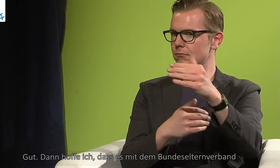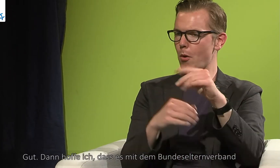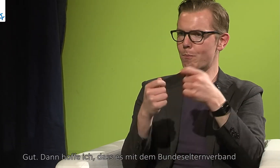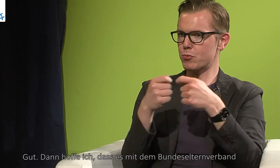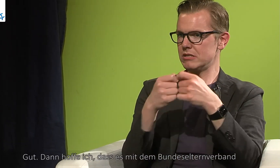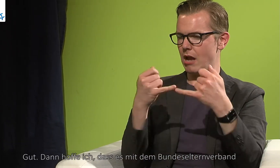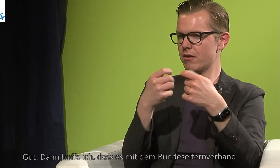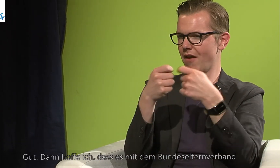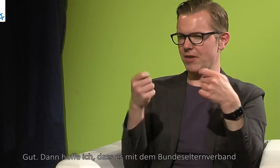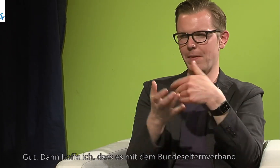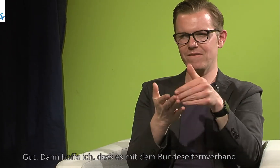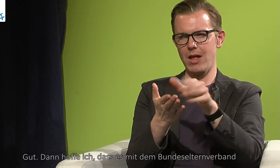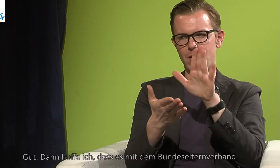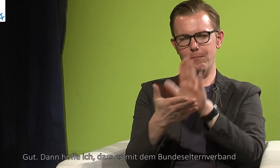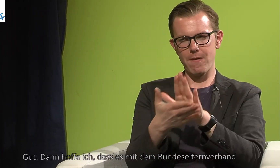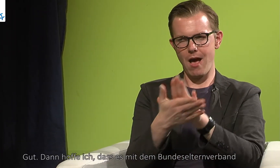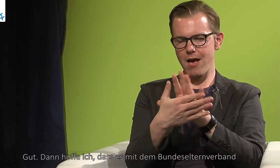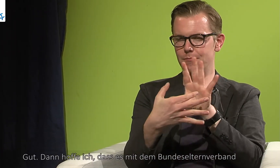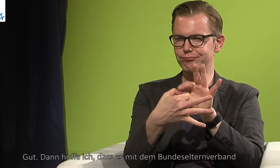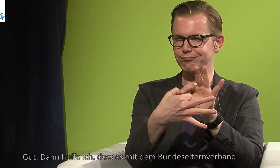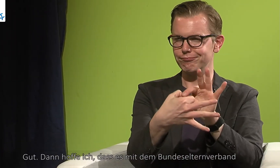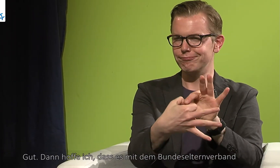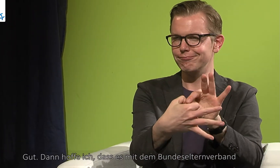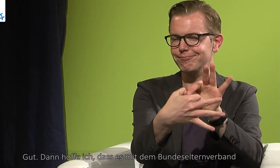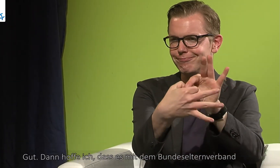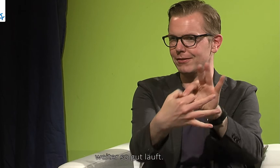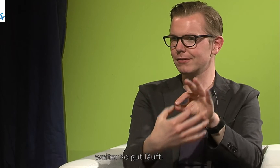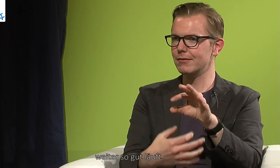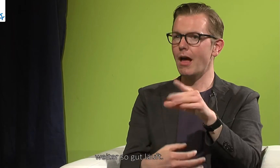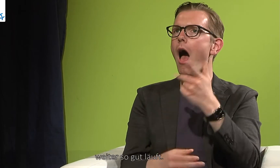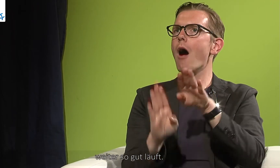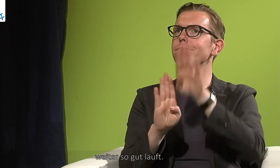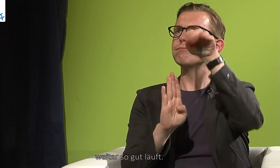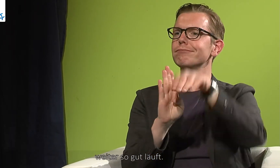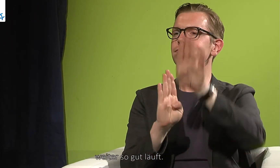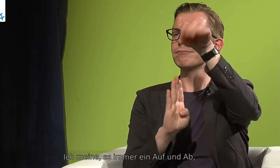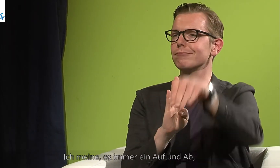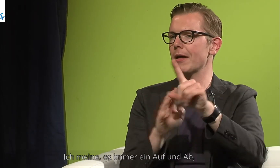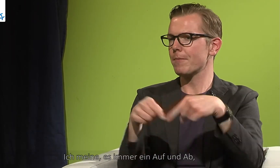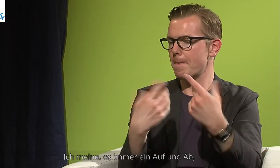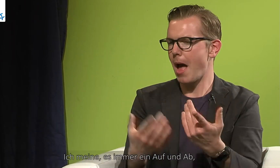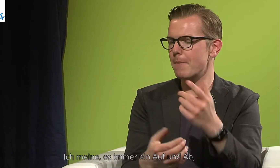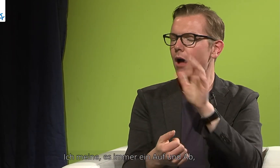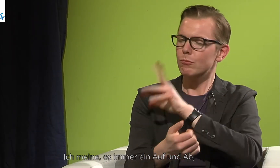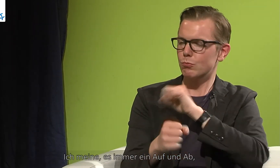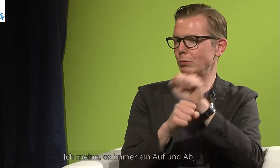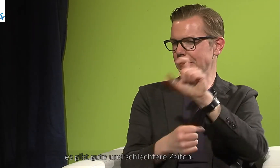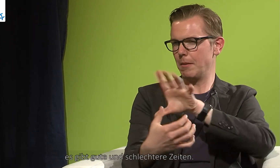Gut, dann hoffe ich, dass es mit dem Bundeselternverband weiter so gut läuft. Ich meine, es ist immer ein Auf und Ab, es gibt gute